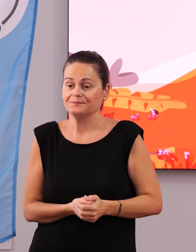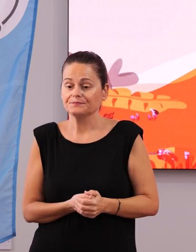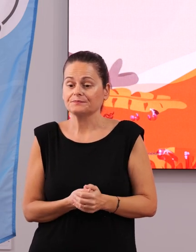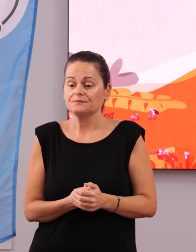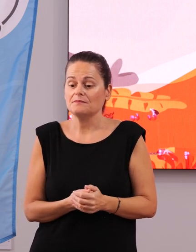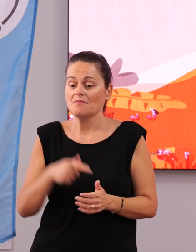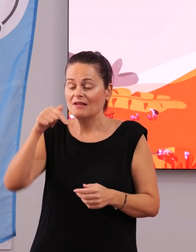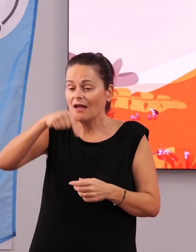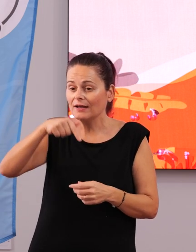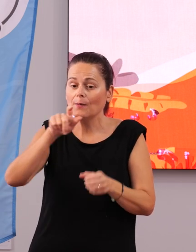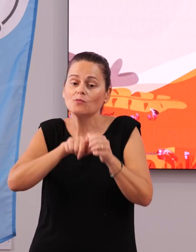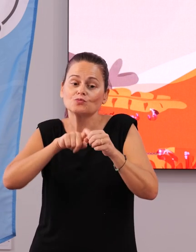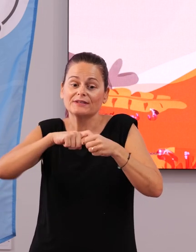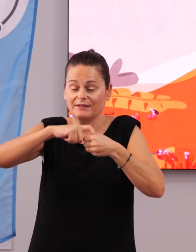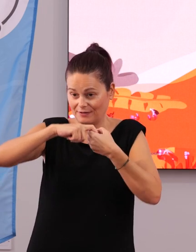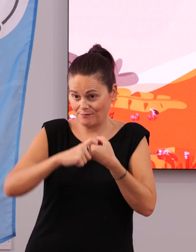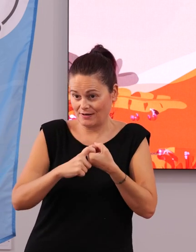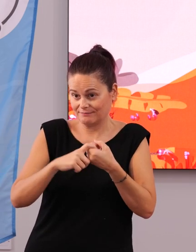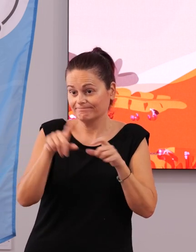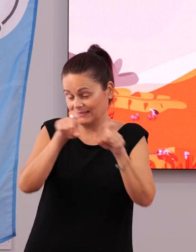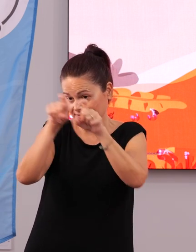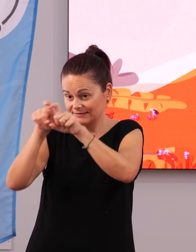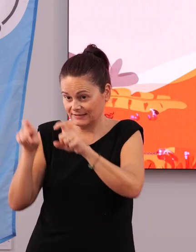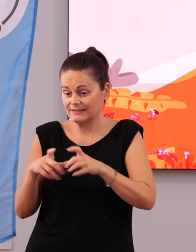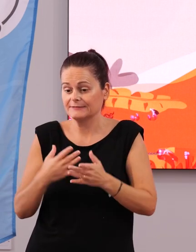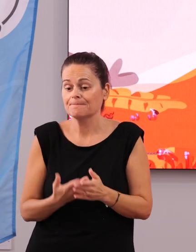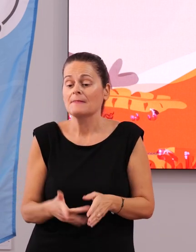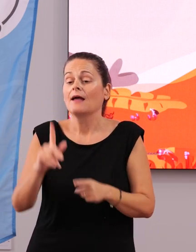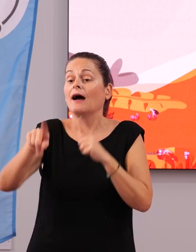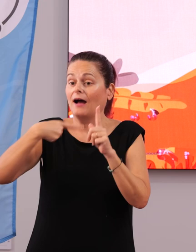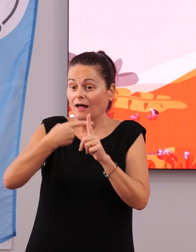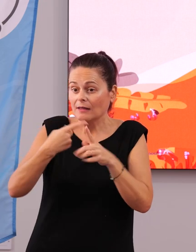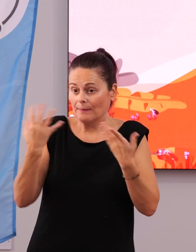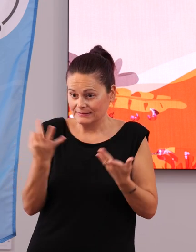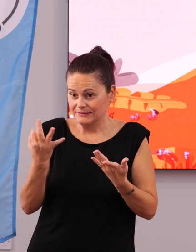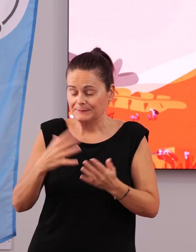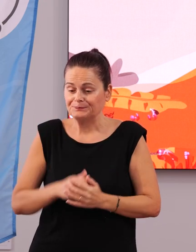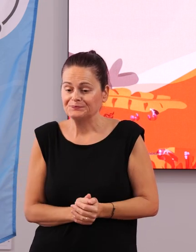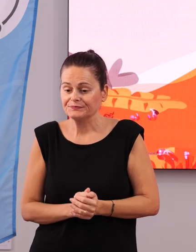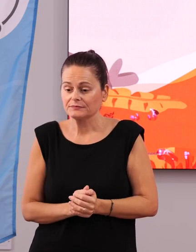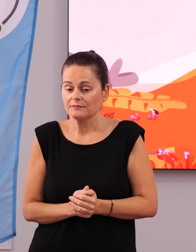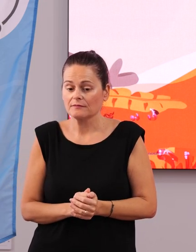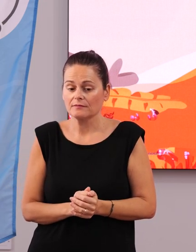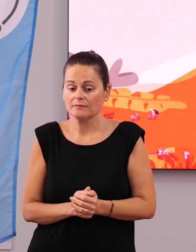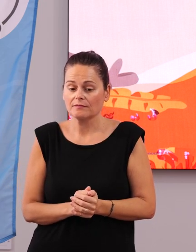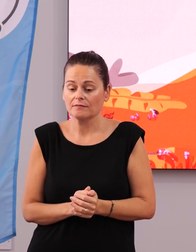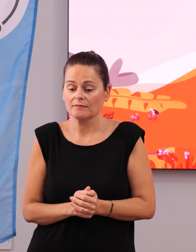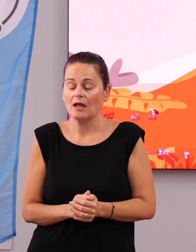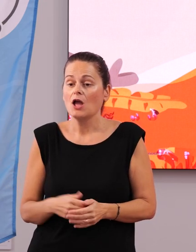todos y donde vais a participar todas las entidades. Además, vamos a tener también la